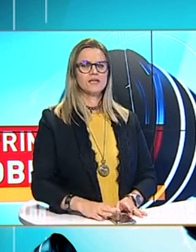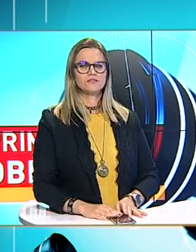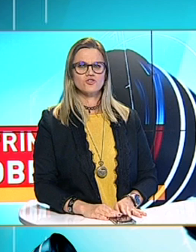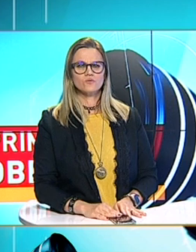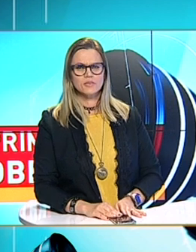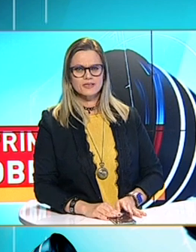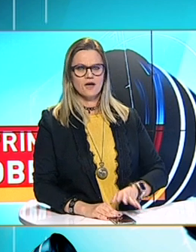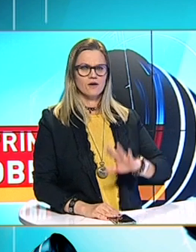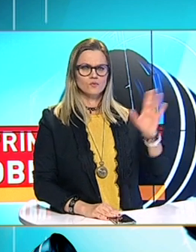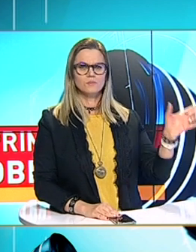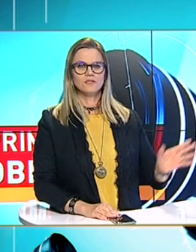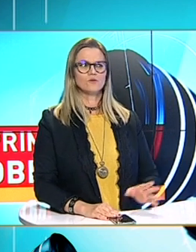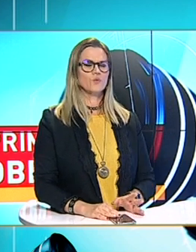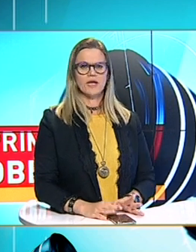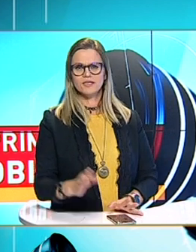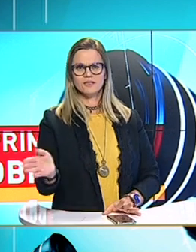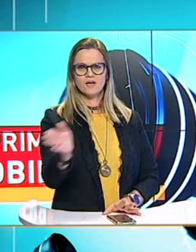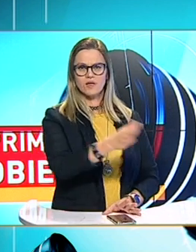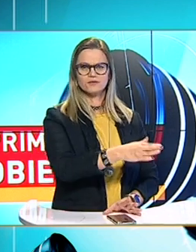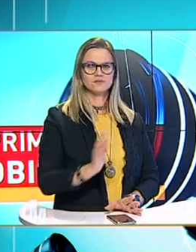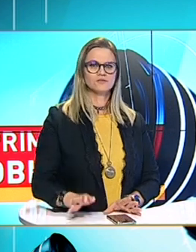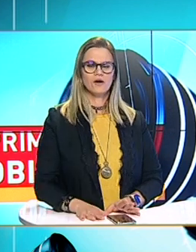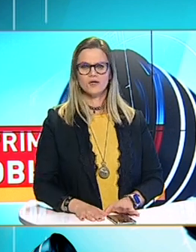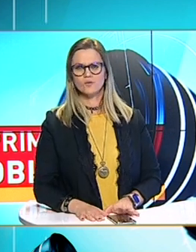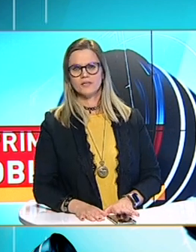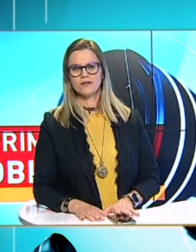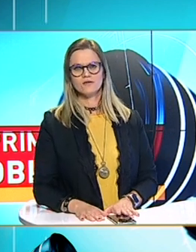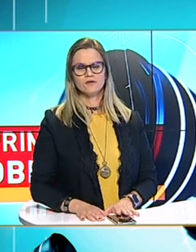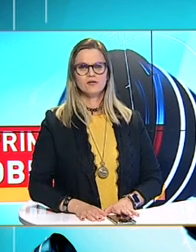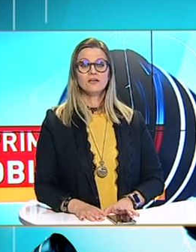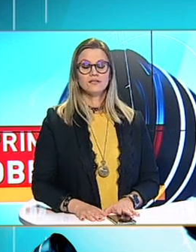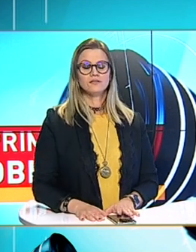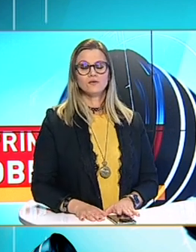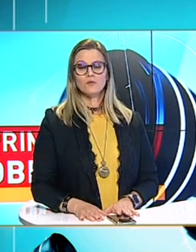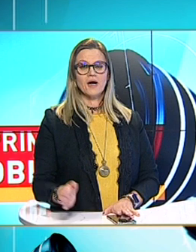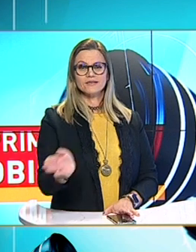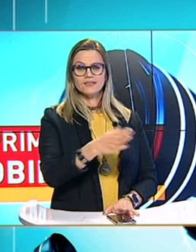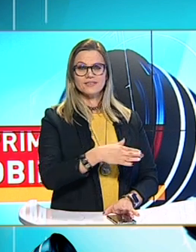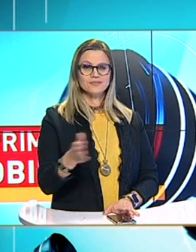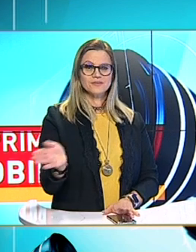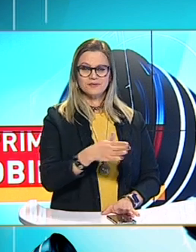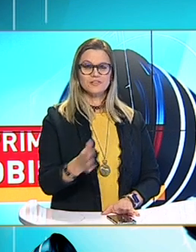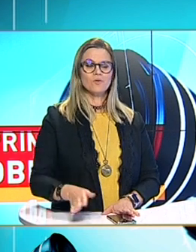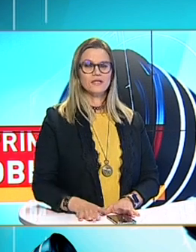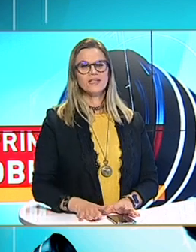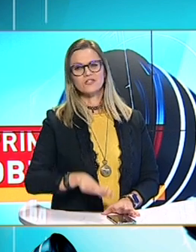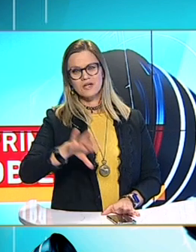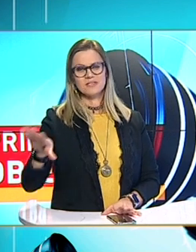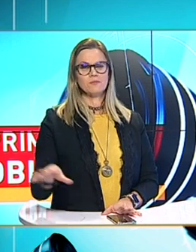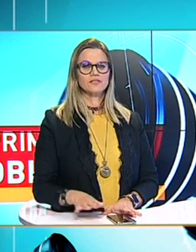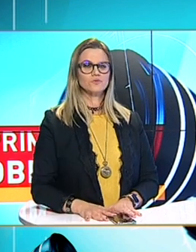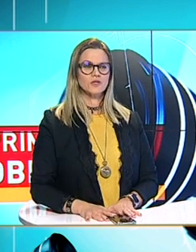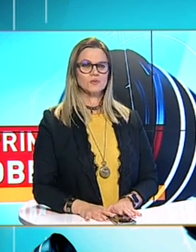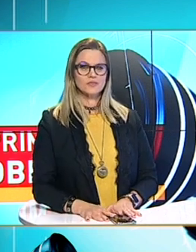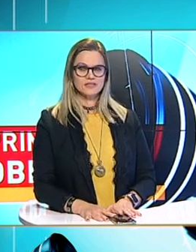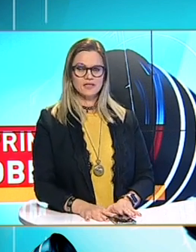comentarii de genul ăsta Cum Ucraina ne-a luat României o parte din România Și așa